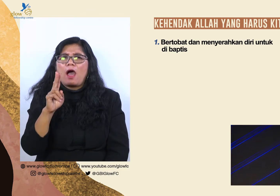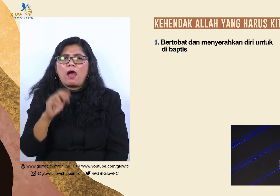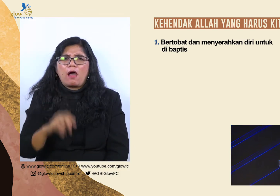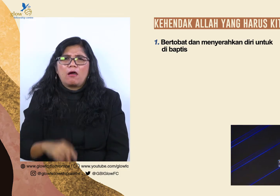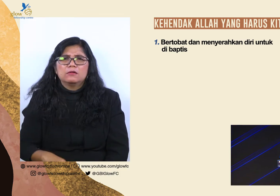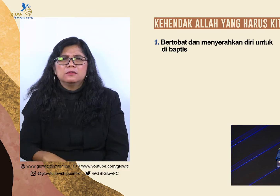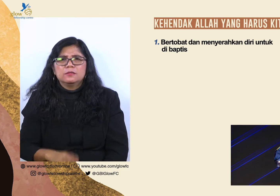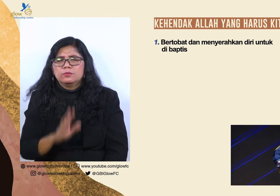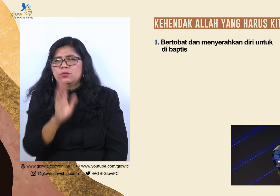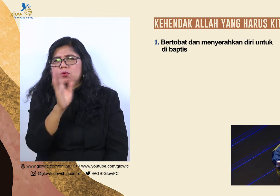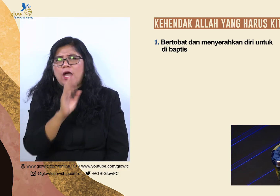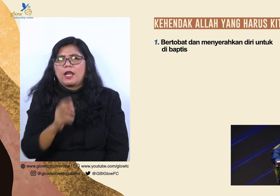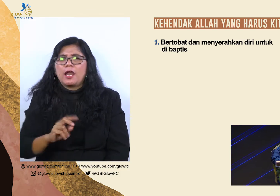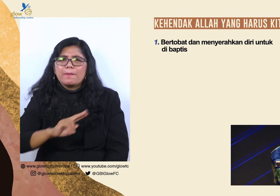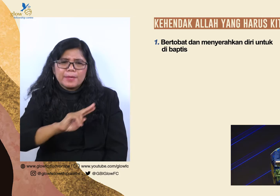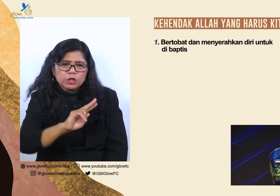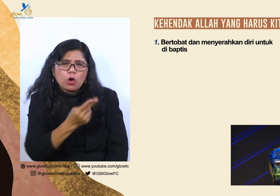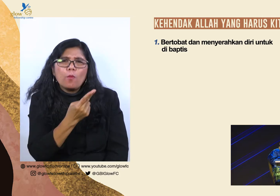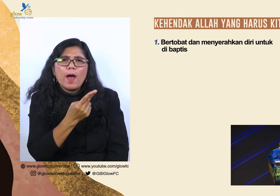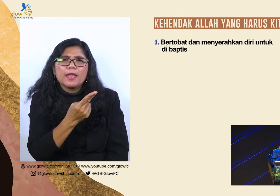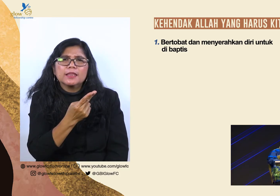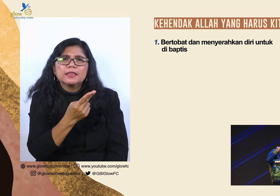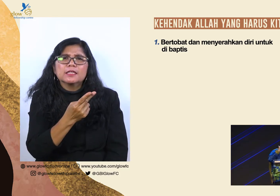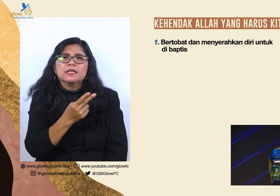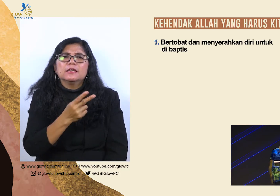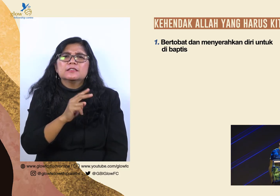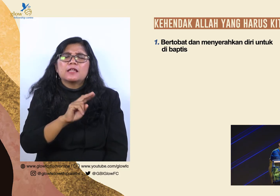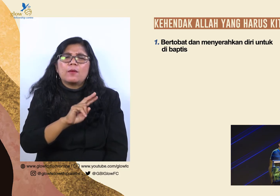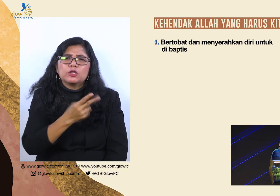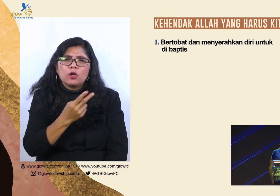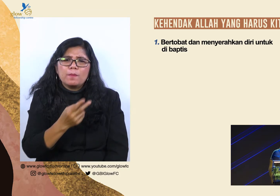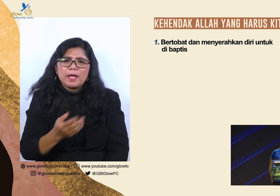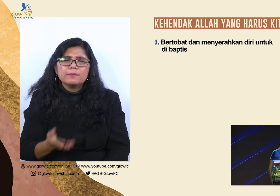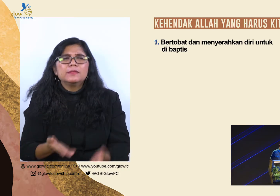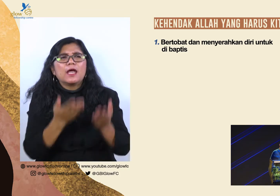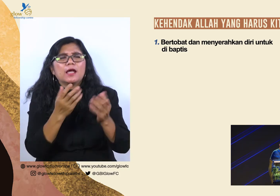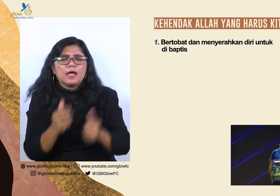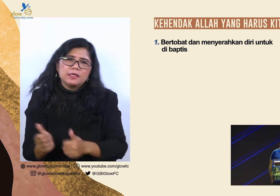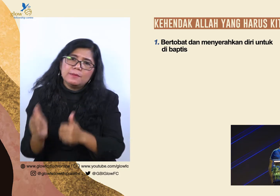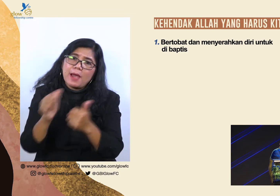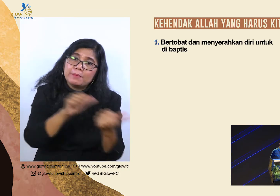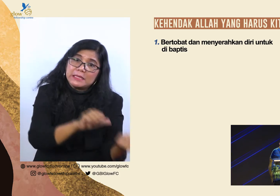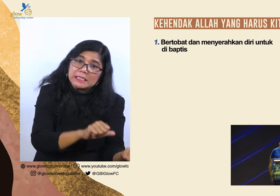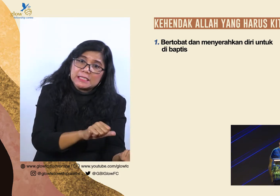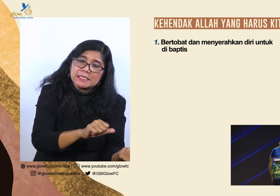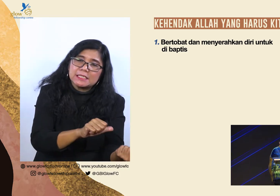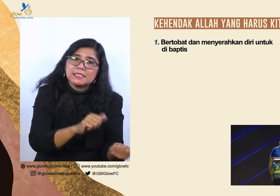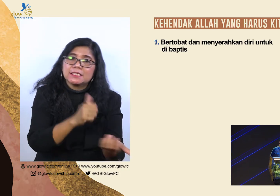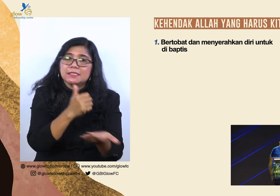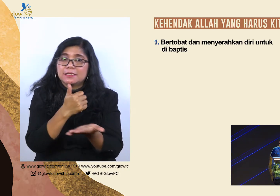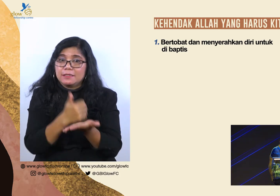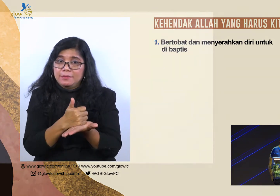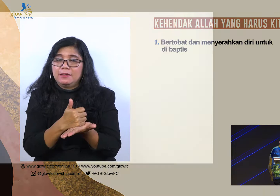sekedar percaya? No, bertobat. Dan setelah bertobat, kita harus menyerahkan diri untuk dibaptis. Iya kan?